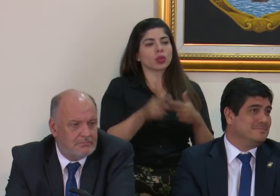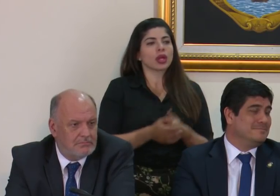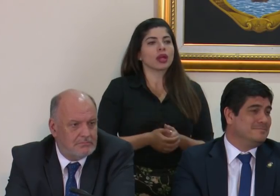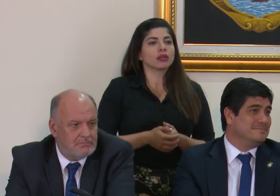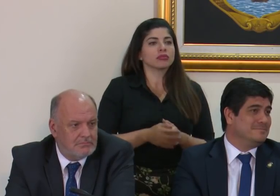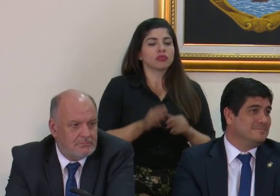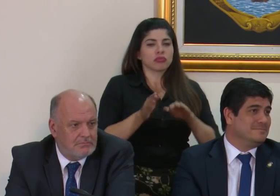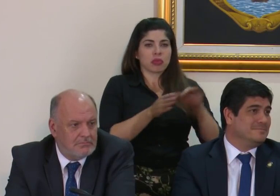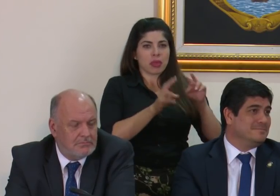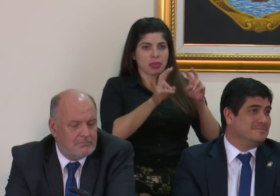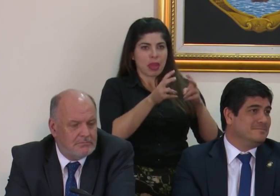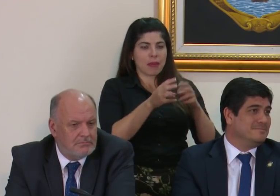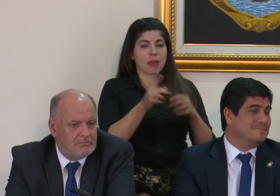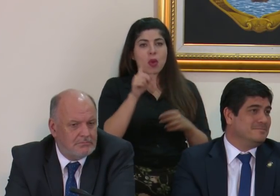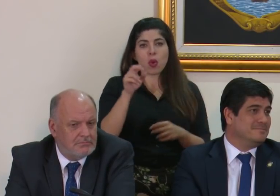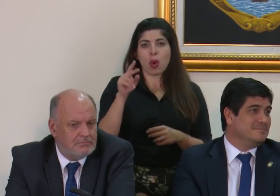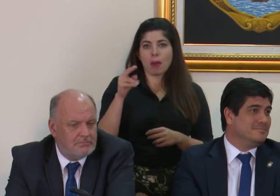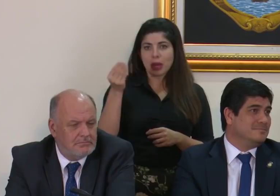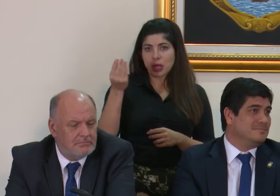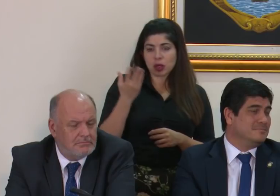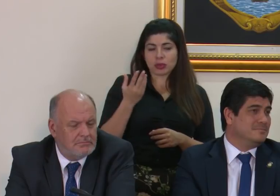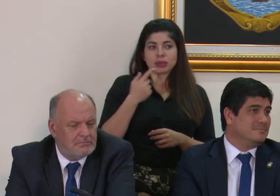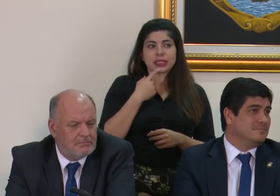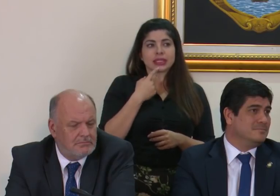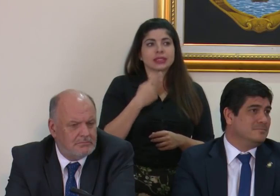de este tema que me pide un colega que le realice,